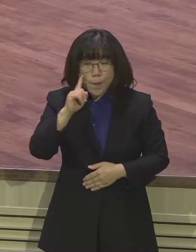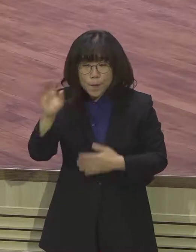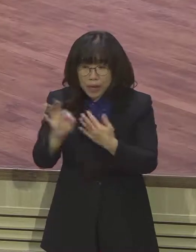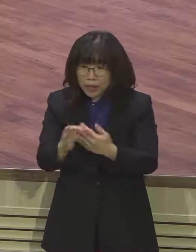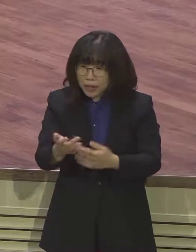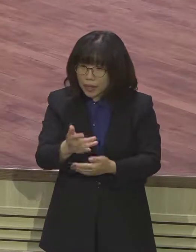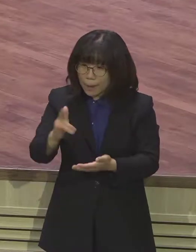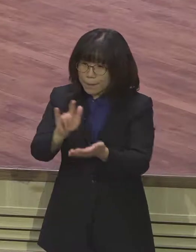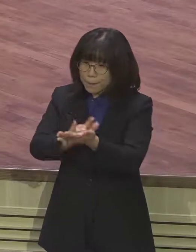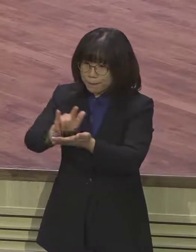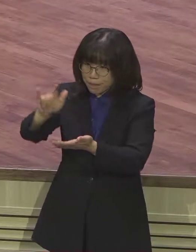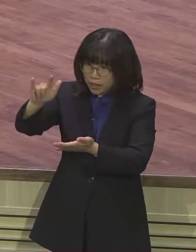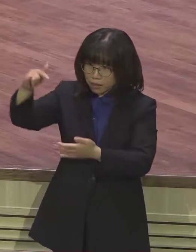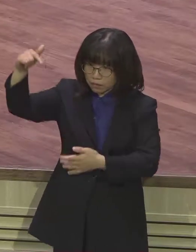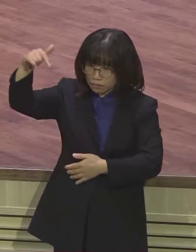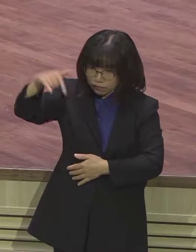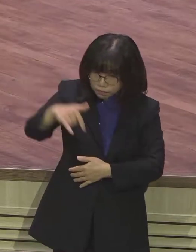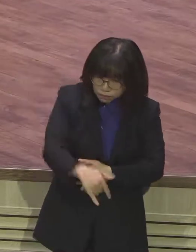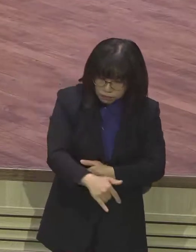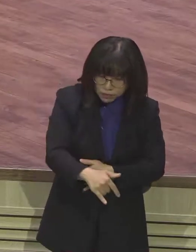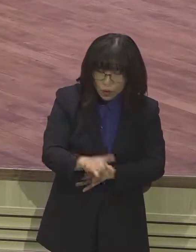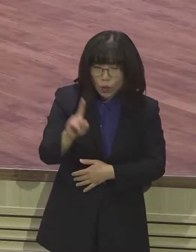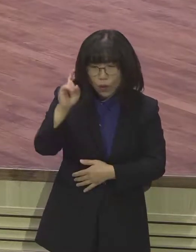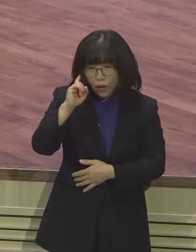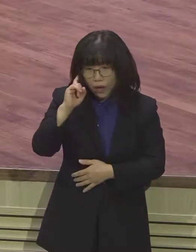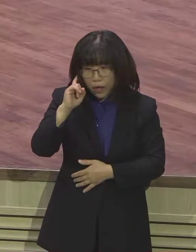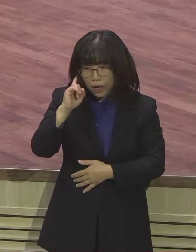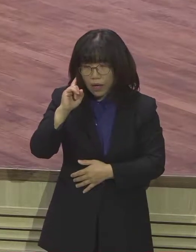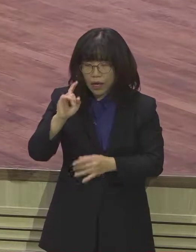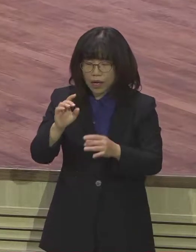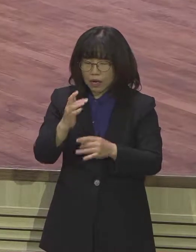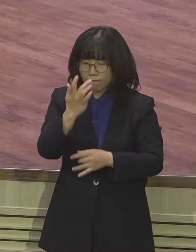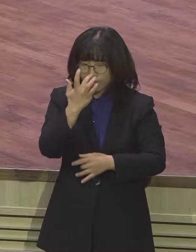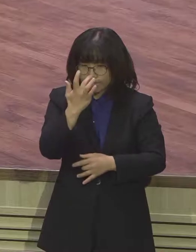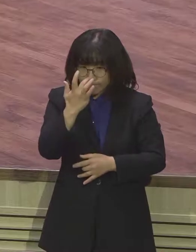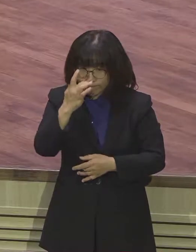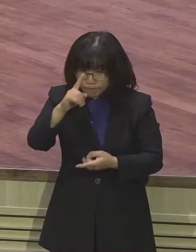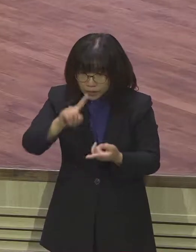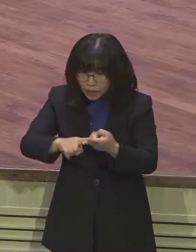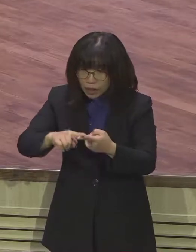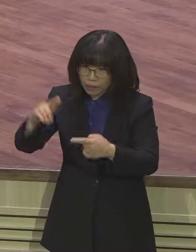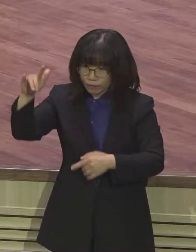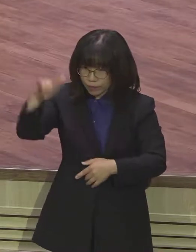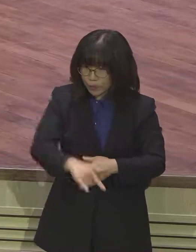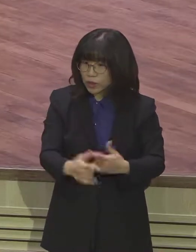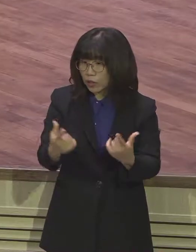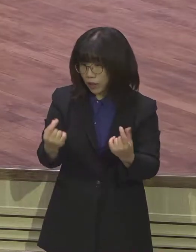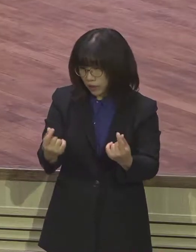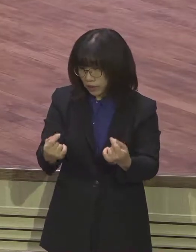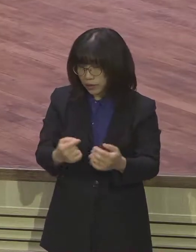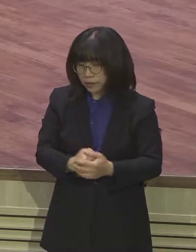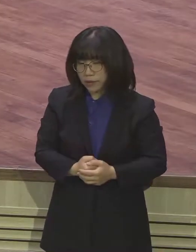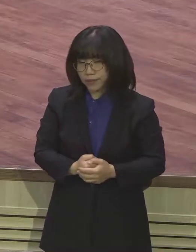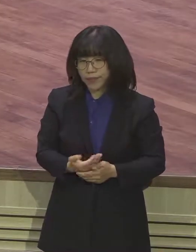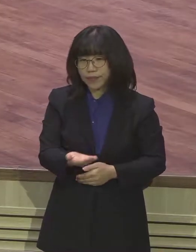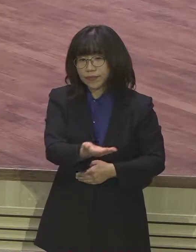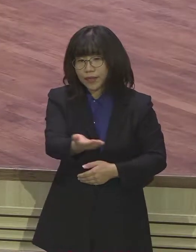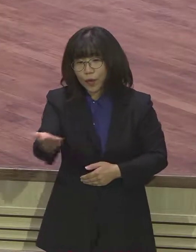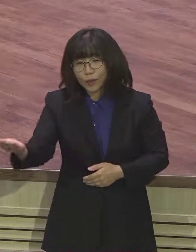비행 착각에서 일어나고 있다는 이야기를 들었습니다. 따라서 기본 수칙은 뭐냐 이제는 묻어지는 내 감각을 믿는